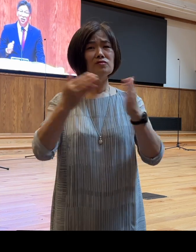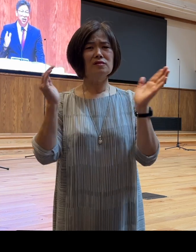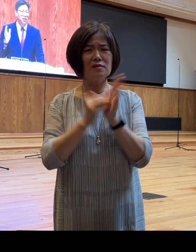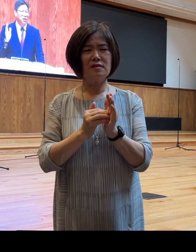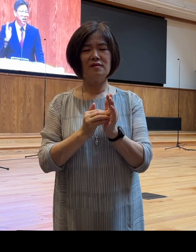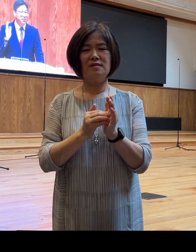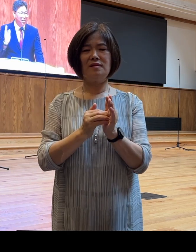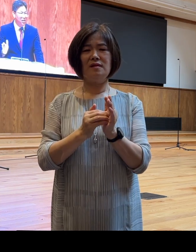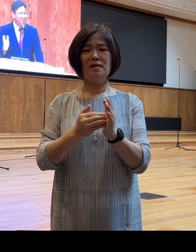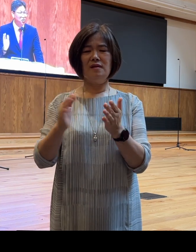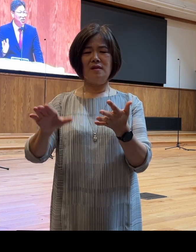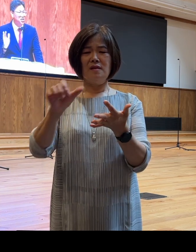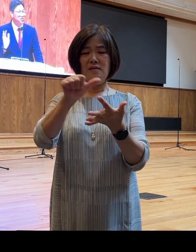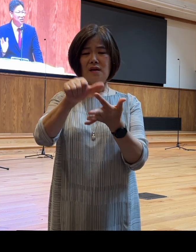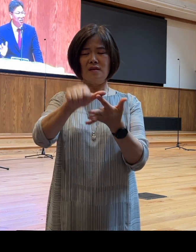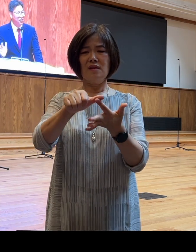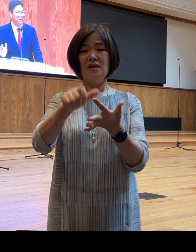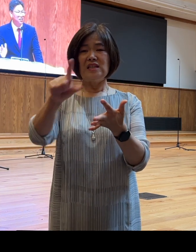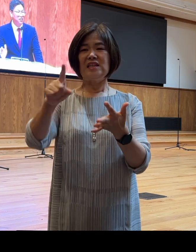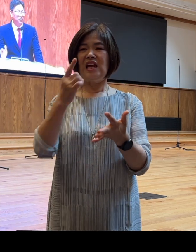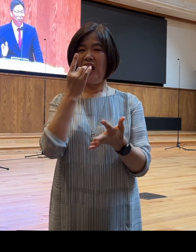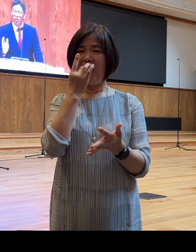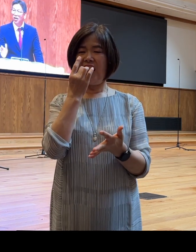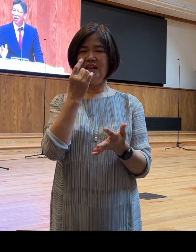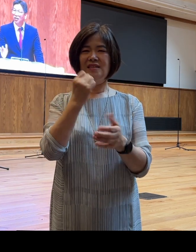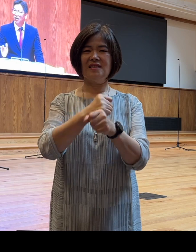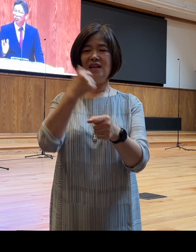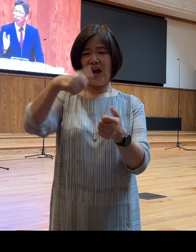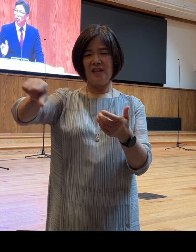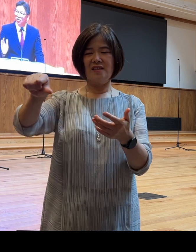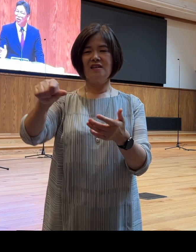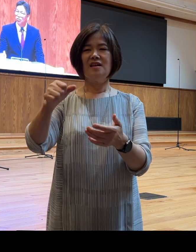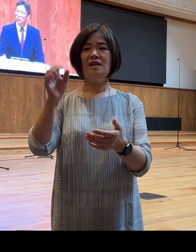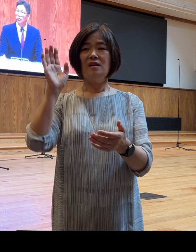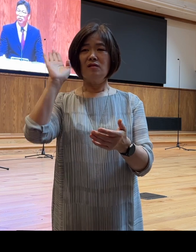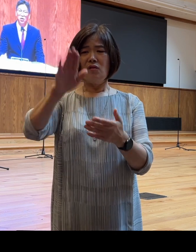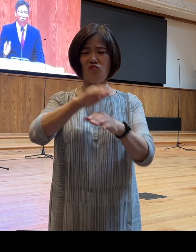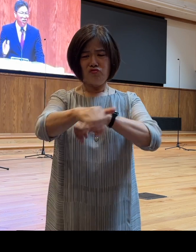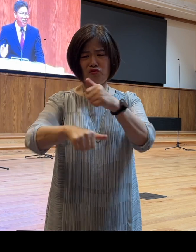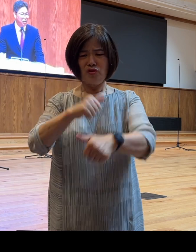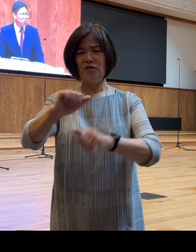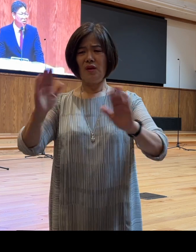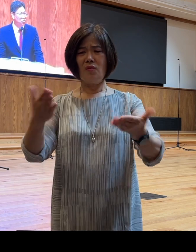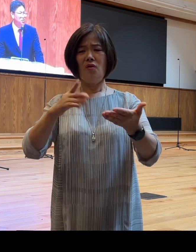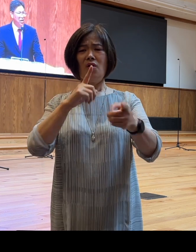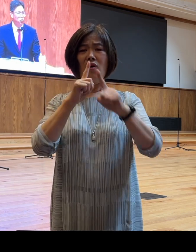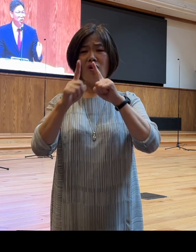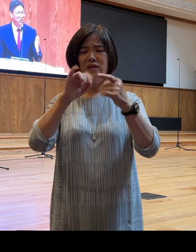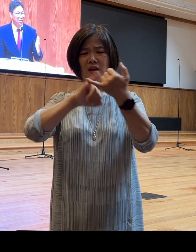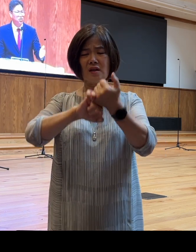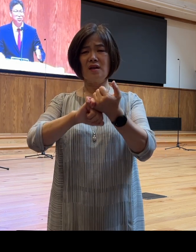살아있어 난 이 씨가 너의 후손이 될 것이고 언약의 자손이 될 것이다 약속하지 않으셨습니까?